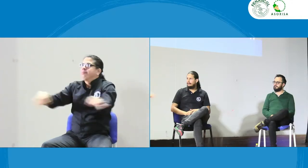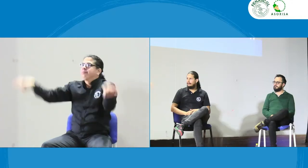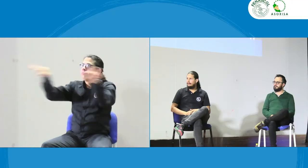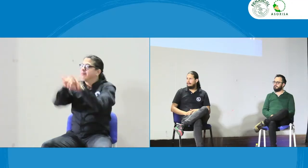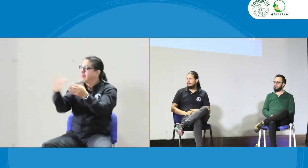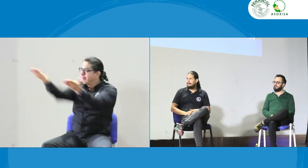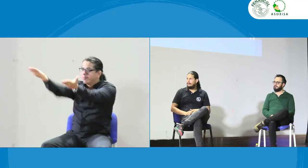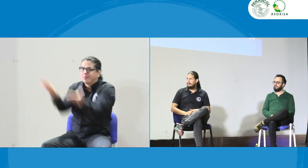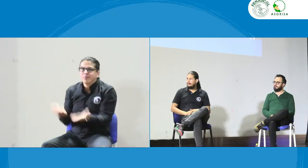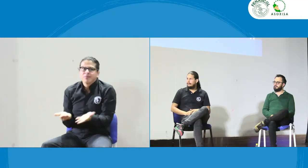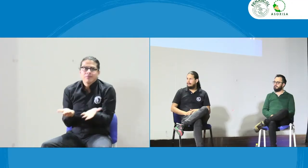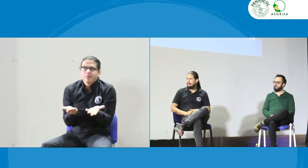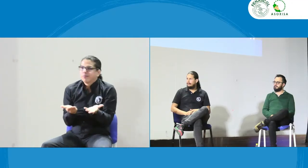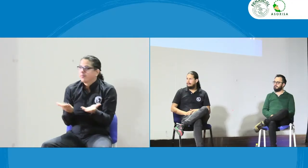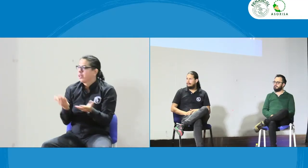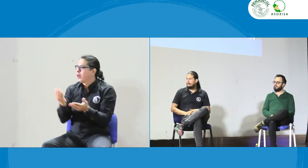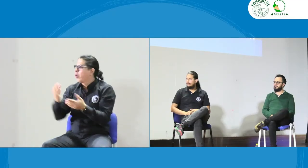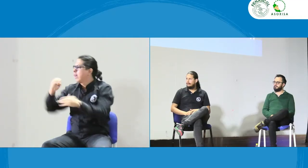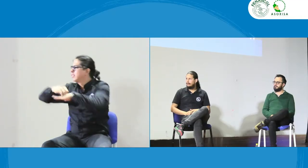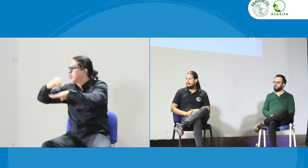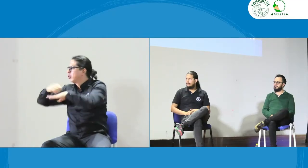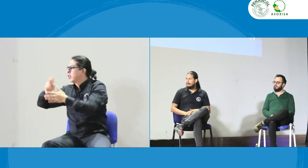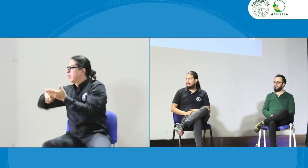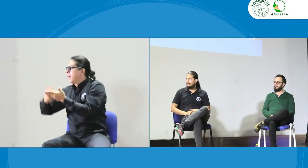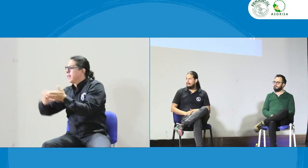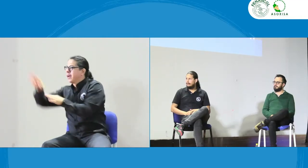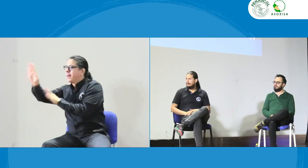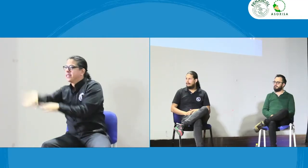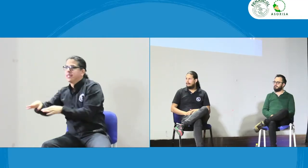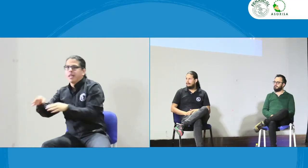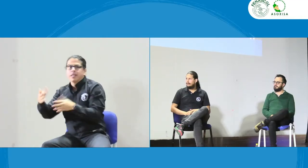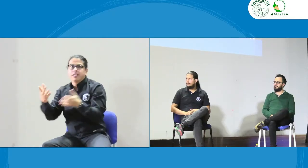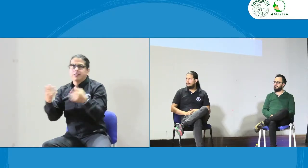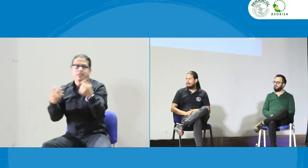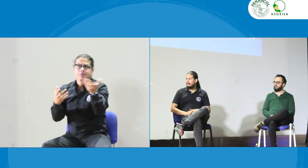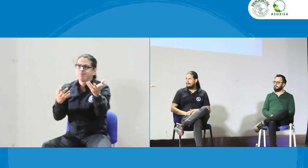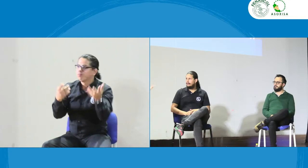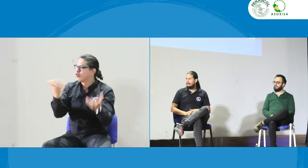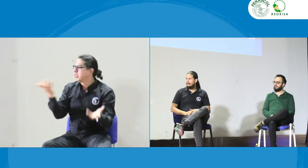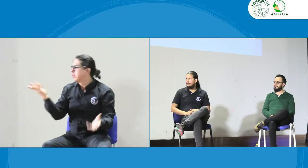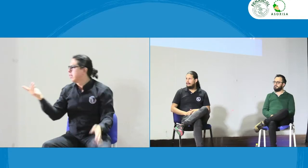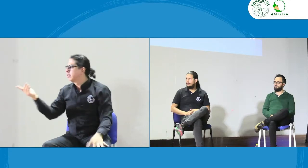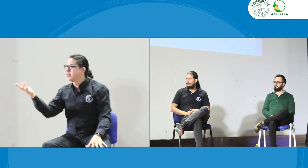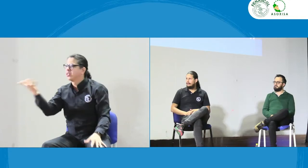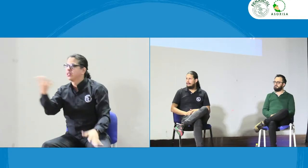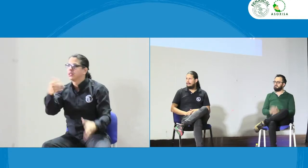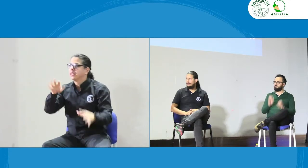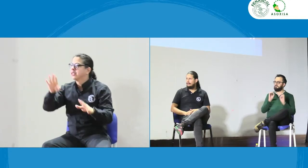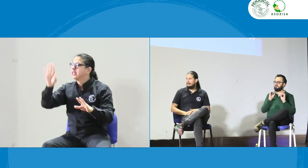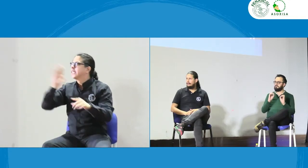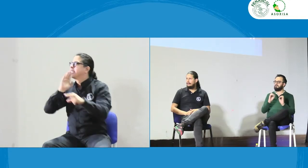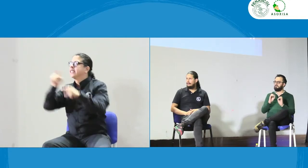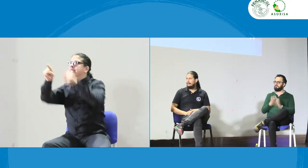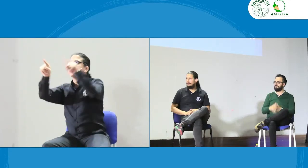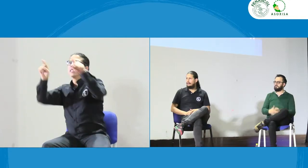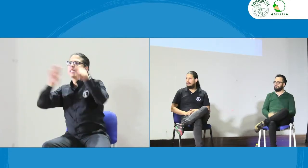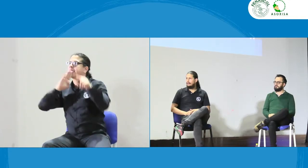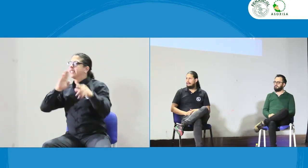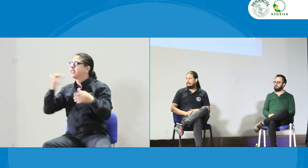hizo las publicaciones se hizo toda de que iban a ver el Congreso aquí en